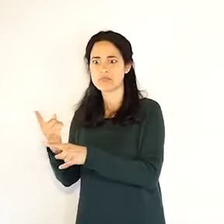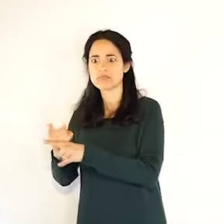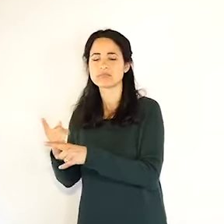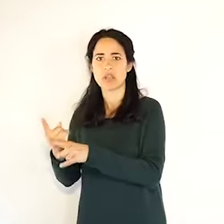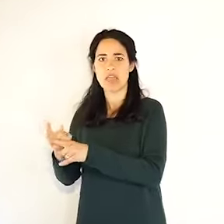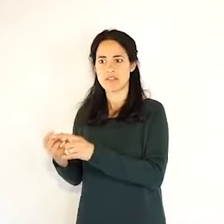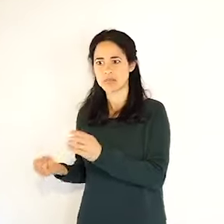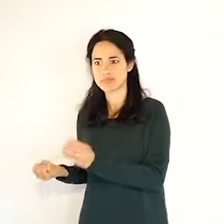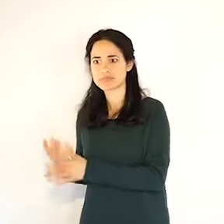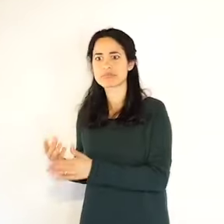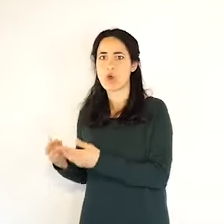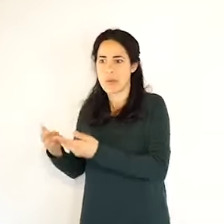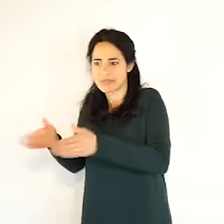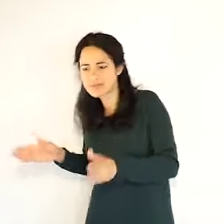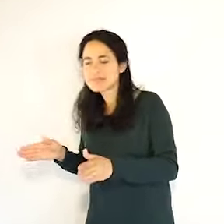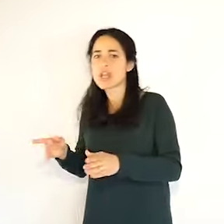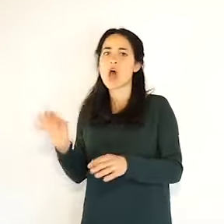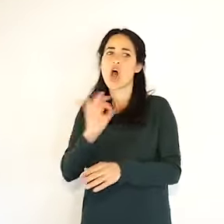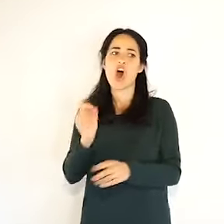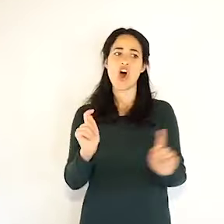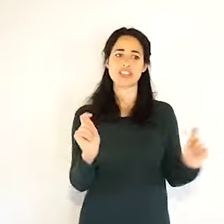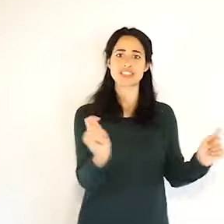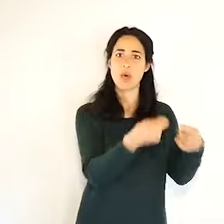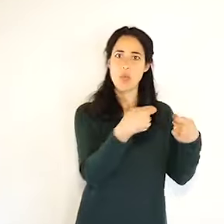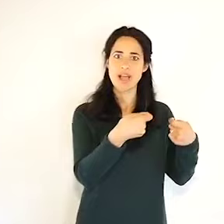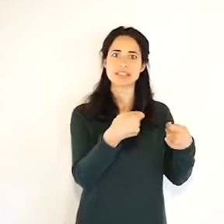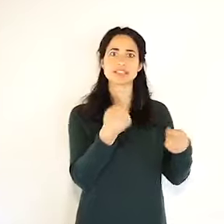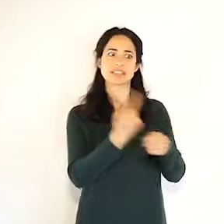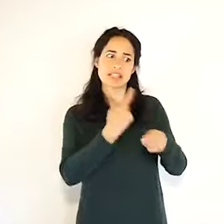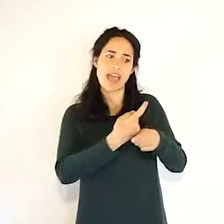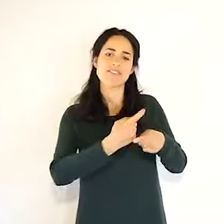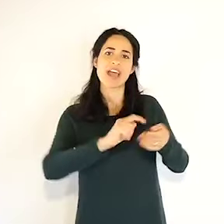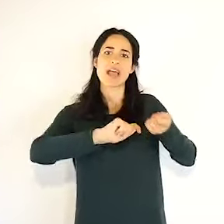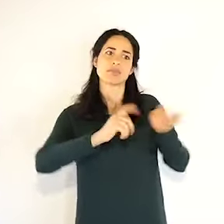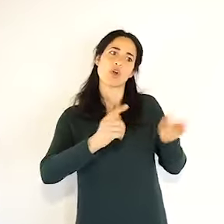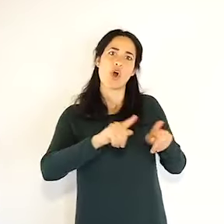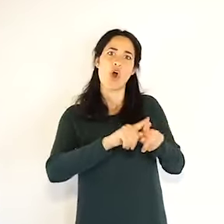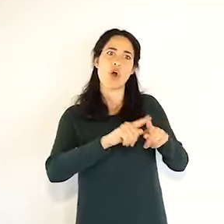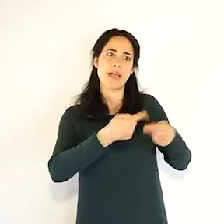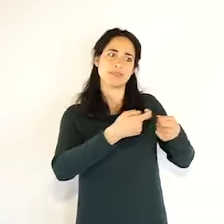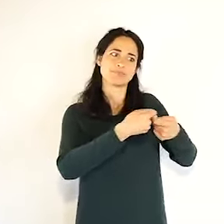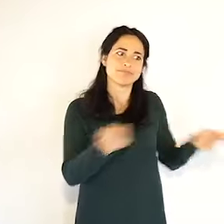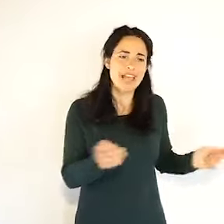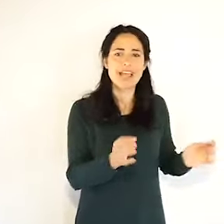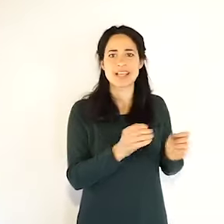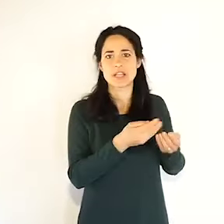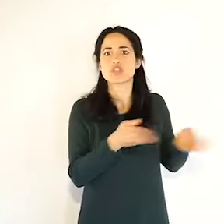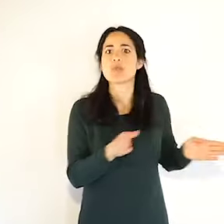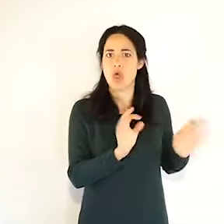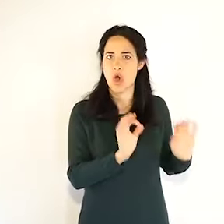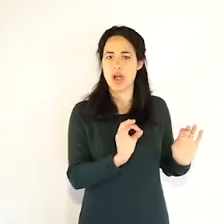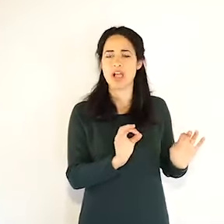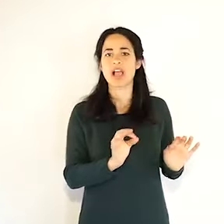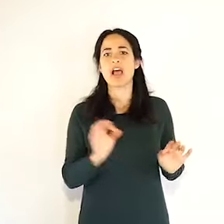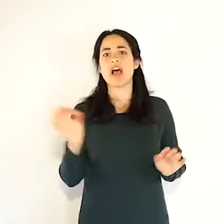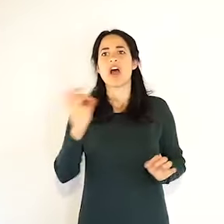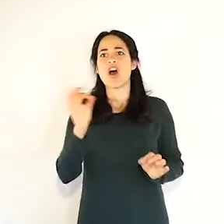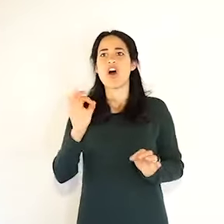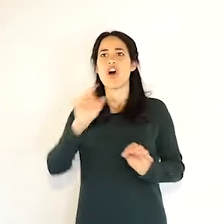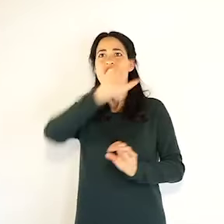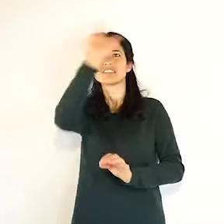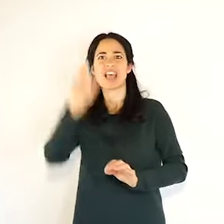dispositivi e attrezzature che ci spettavano ma che erano inspiegabilmente fermi, altri sblocchi in qualche altro Stato